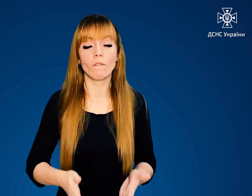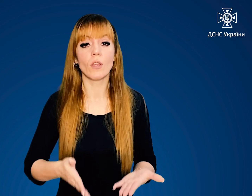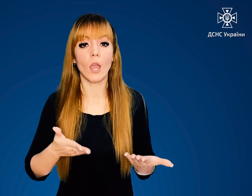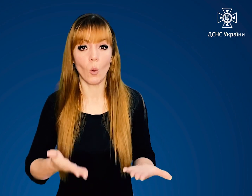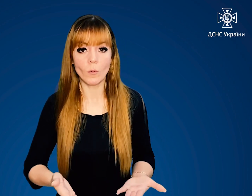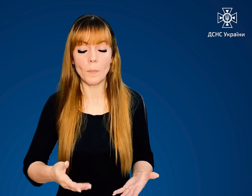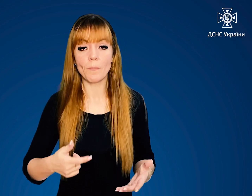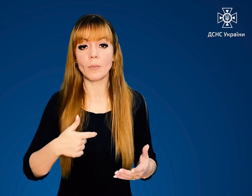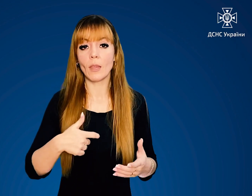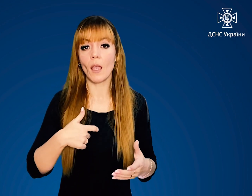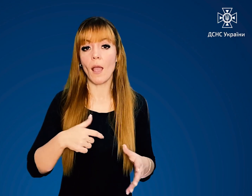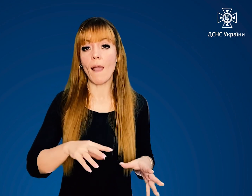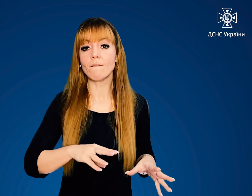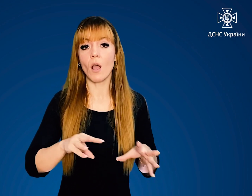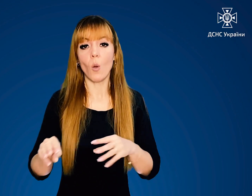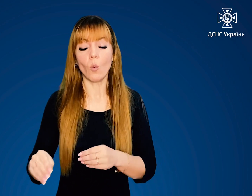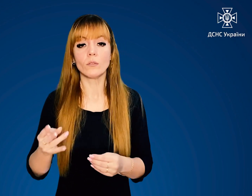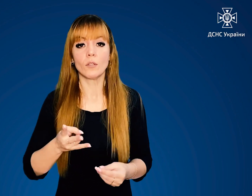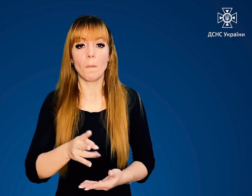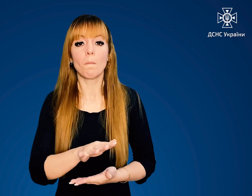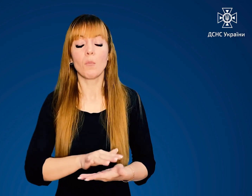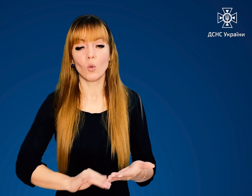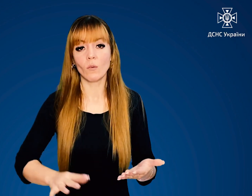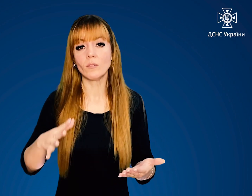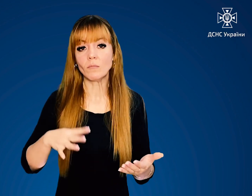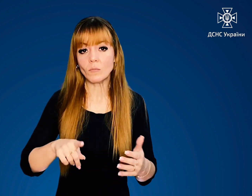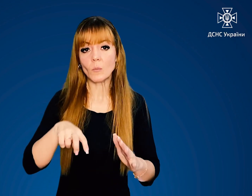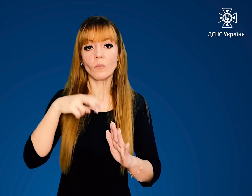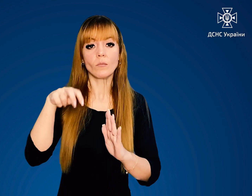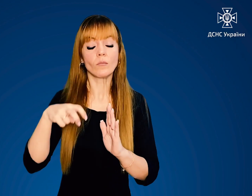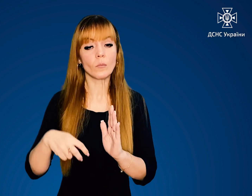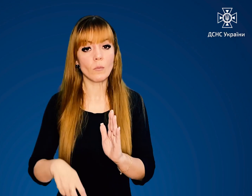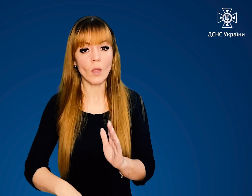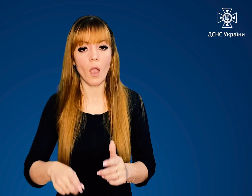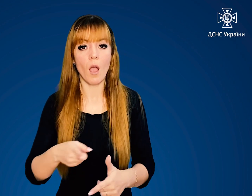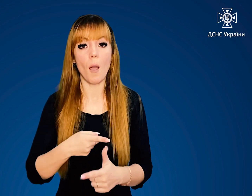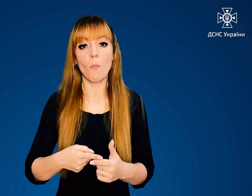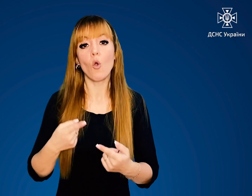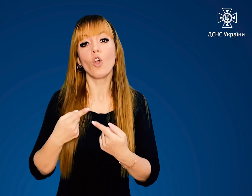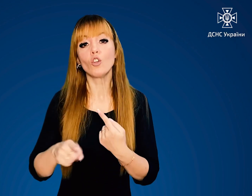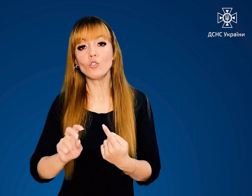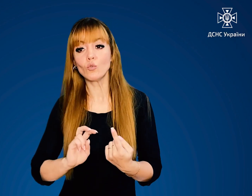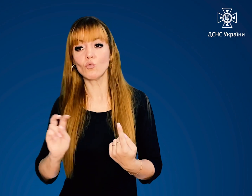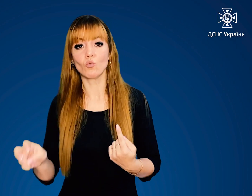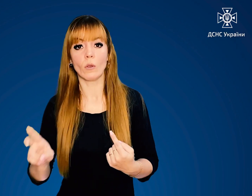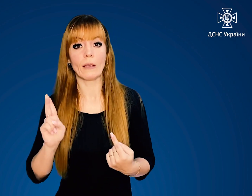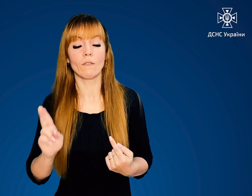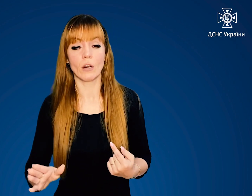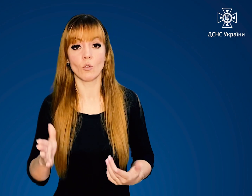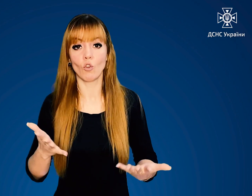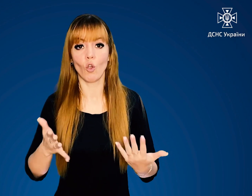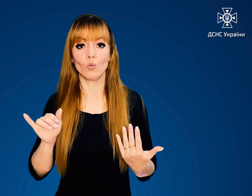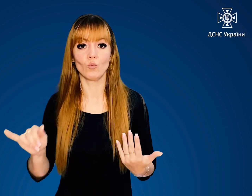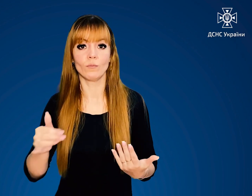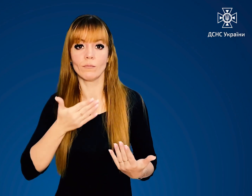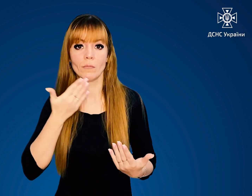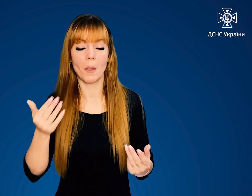евакуацію потрібно продовжувати по сходових клітках або через іншу квартиру, якщо там немає вогню.